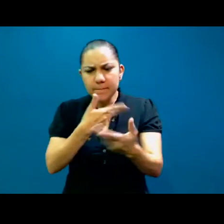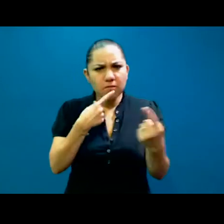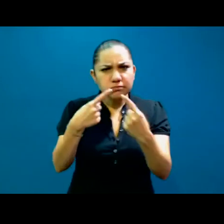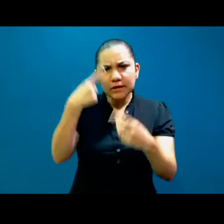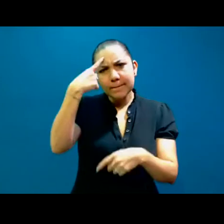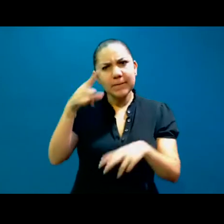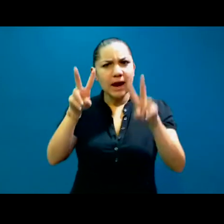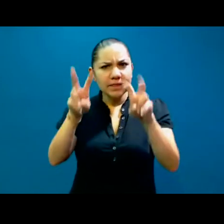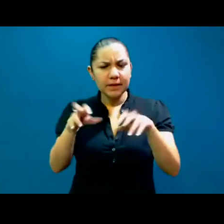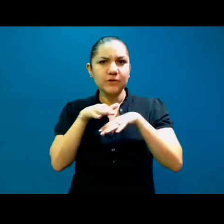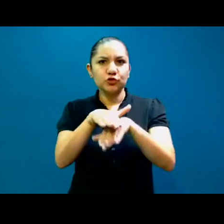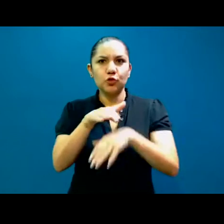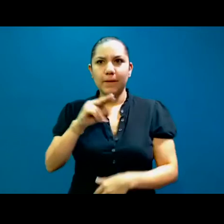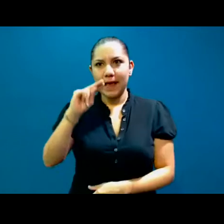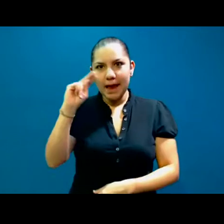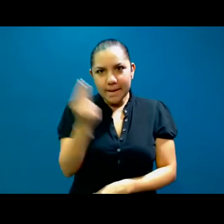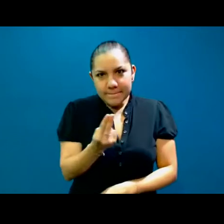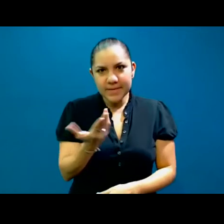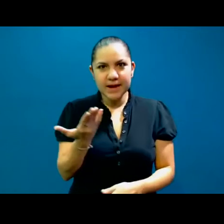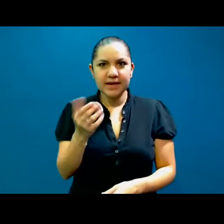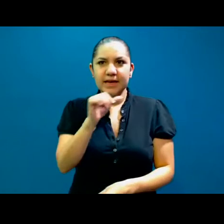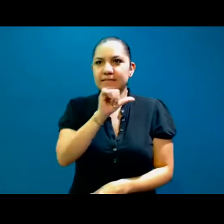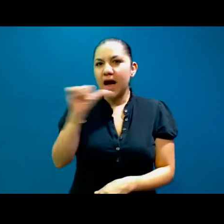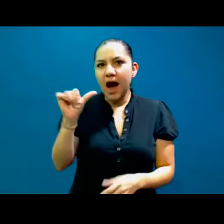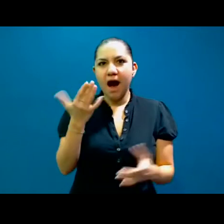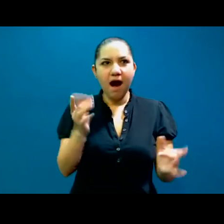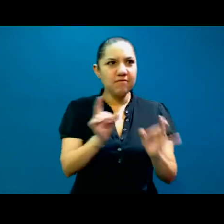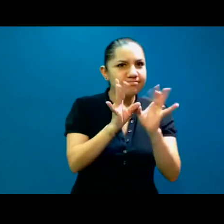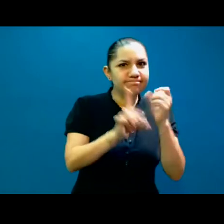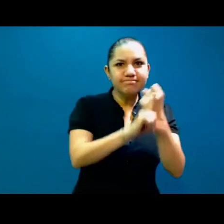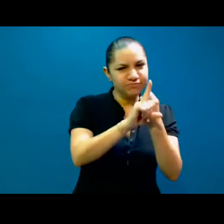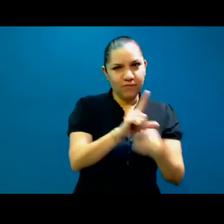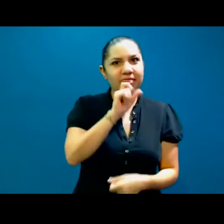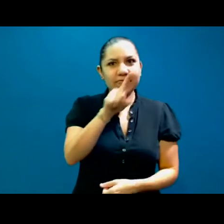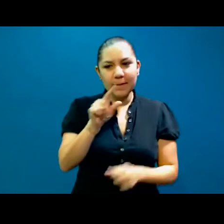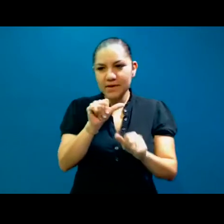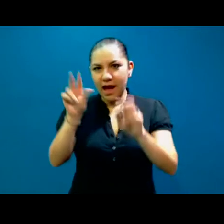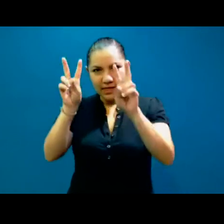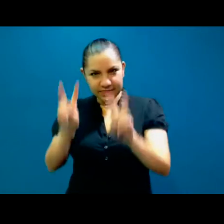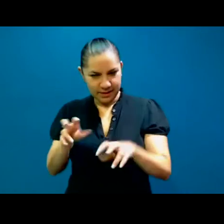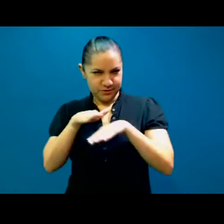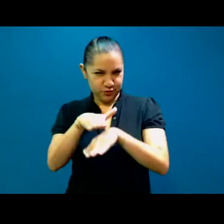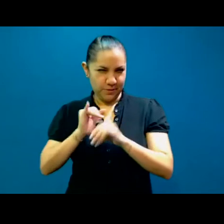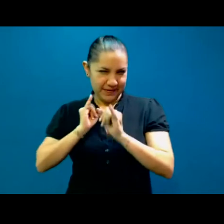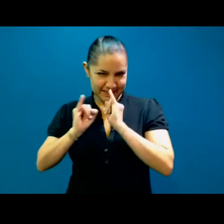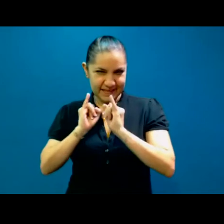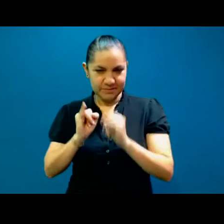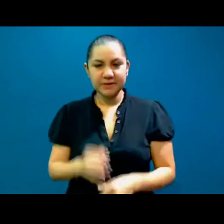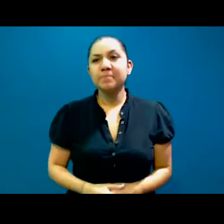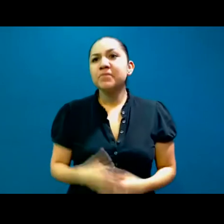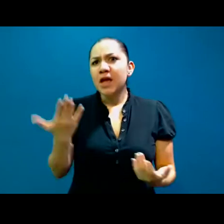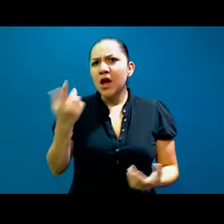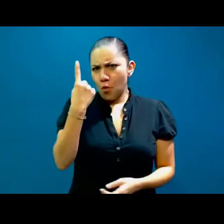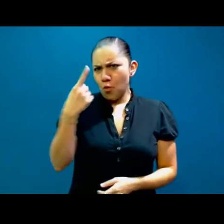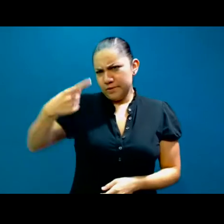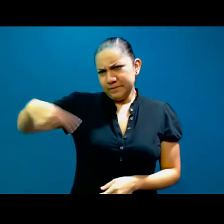sino para hablar de cosas de la profesión. Y justamente en una de esas, una de las colegas preguntó, oigan, ¿y qué onda con las